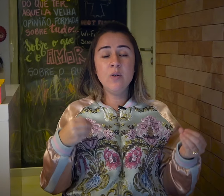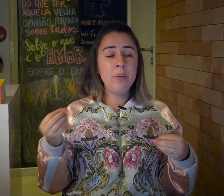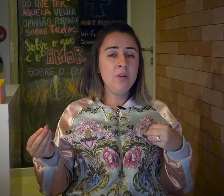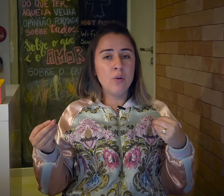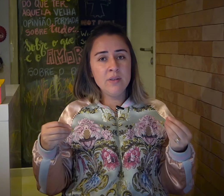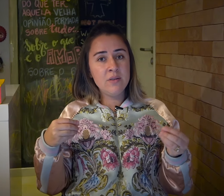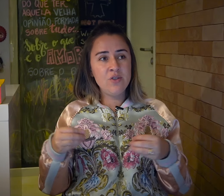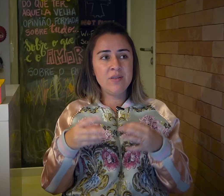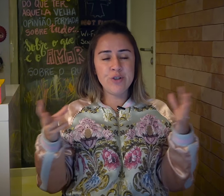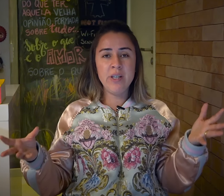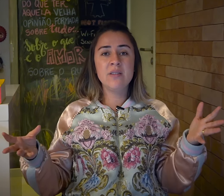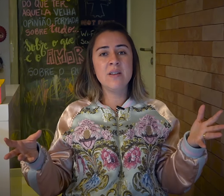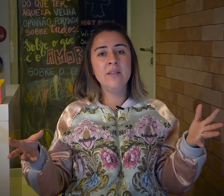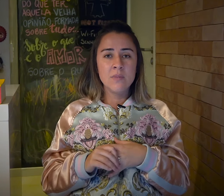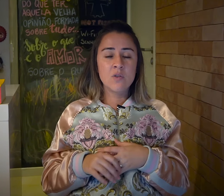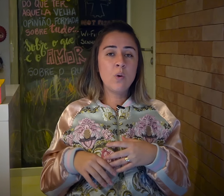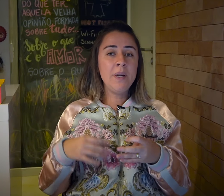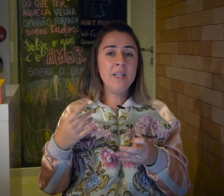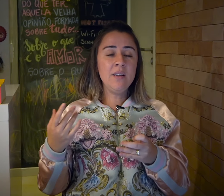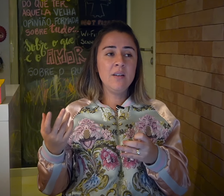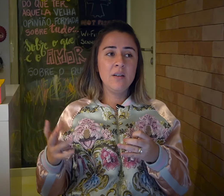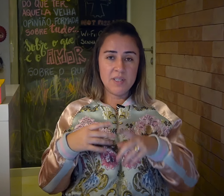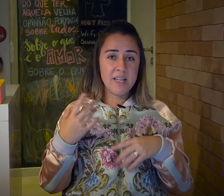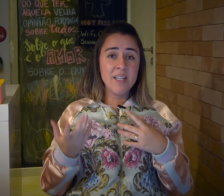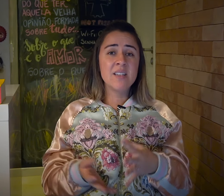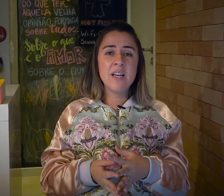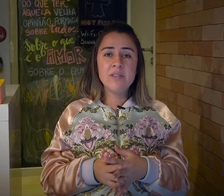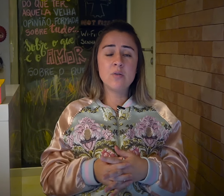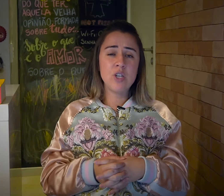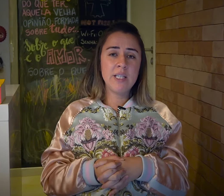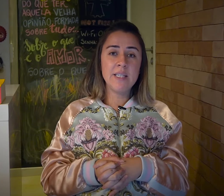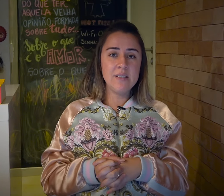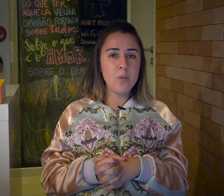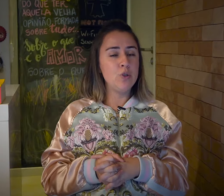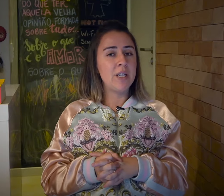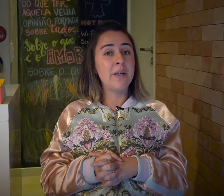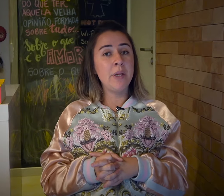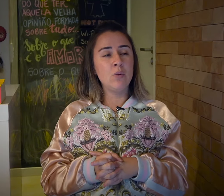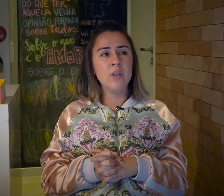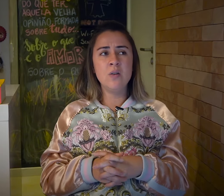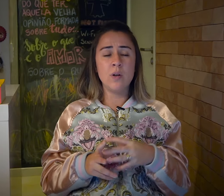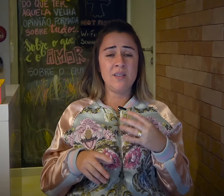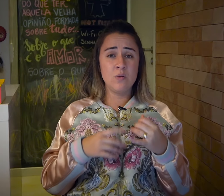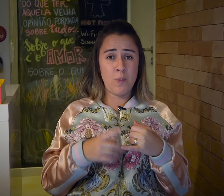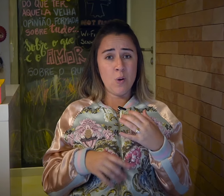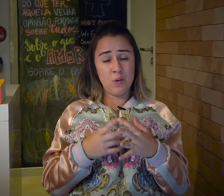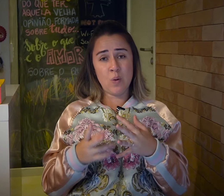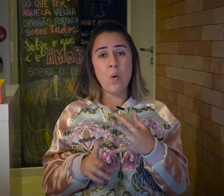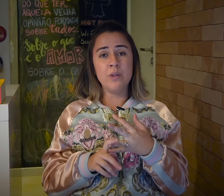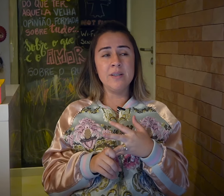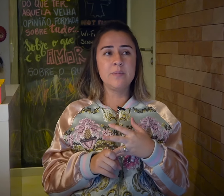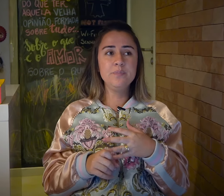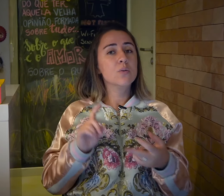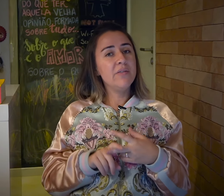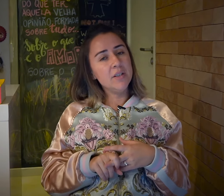opiniões distintas, né? Sobre se a criança deve ser sujeitada a esse tipo de tratamento ou não, quais são os prós e os contras, os efeitos